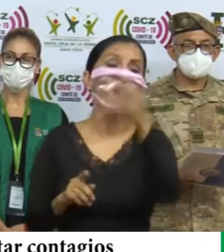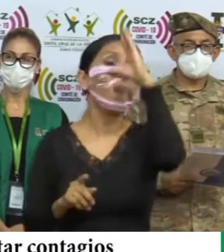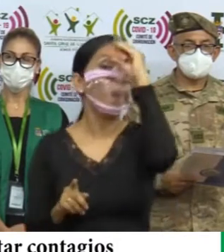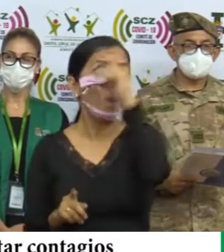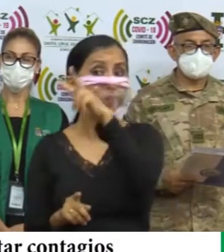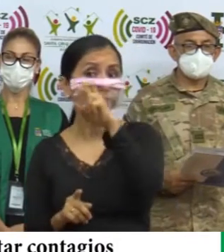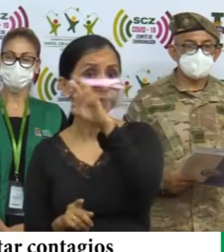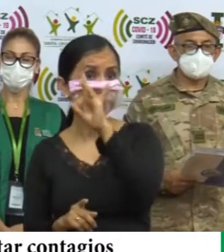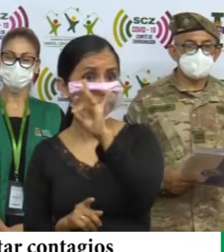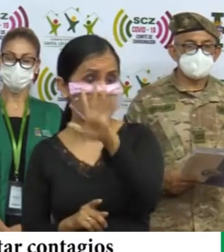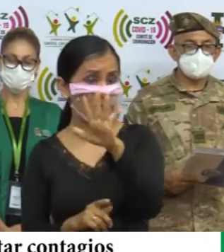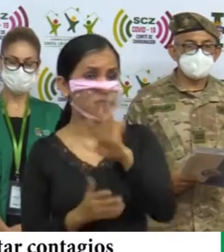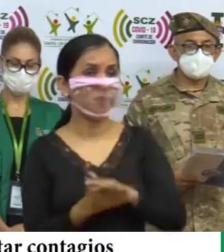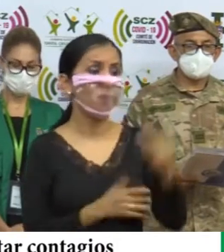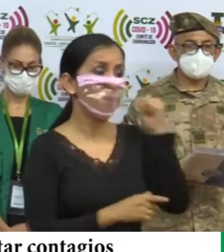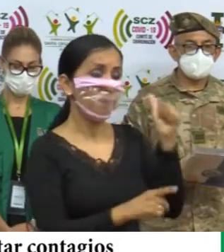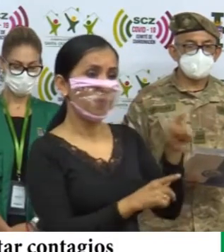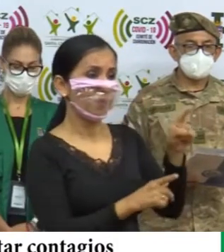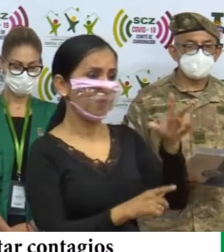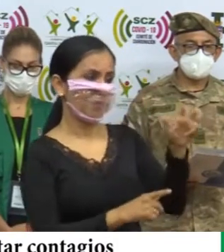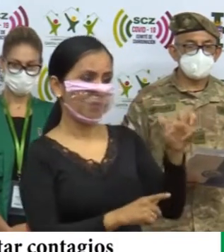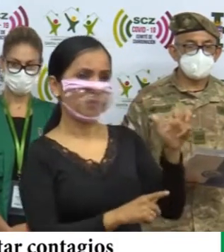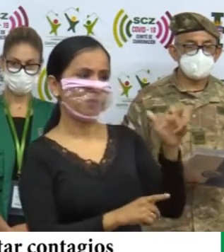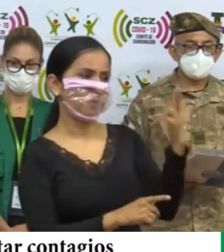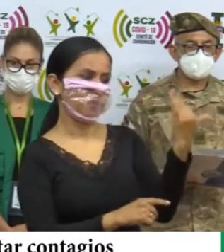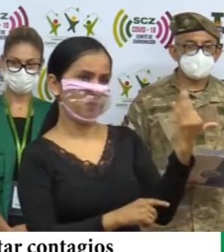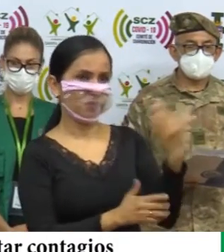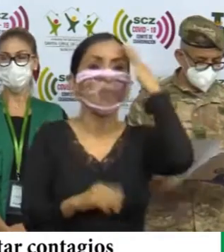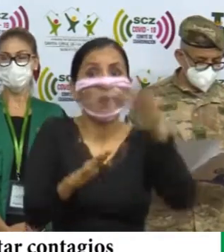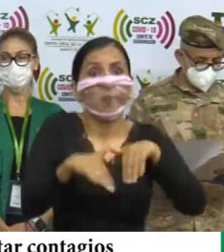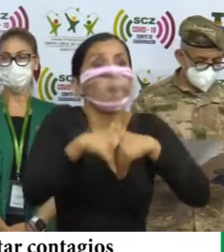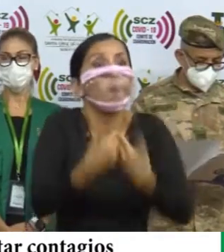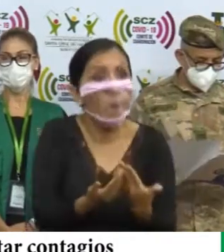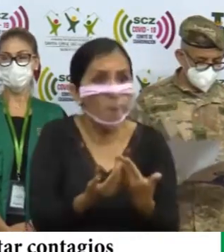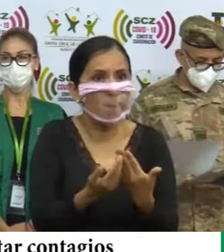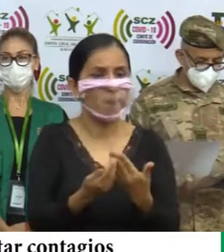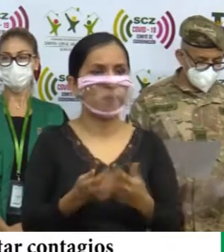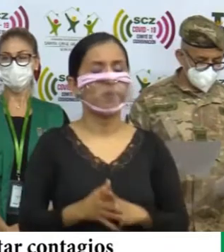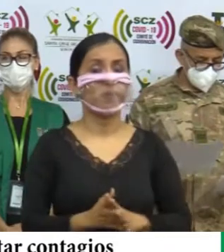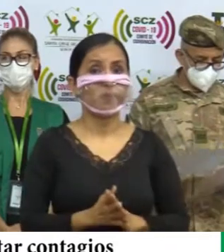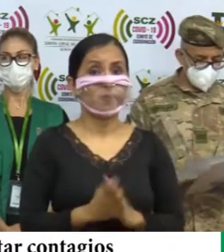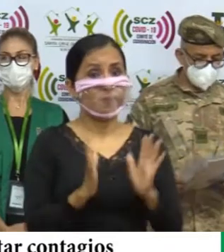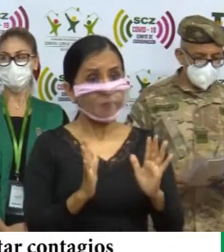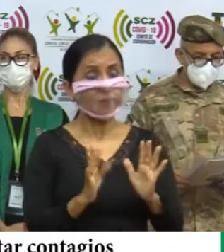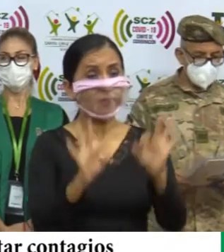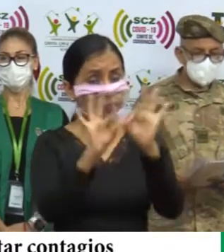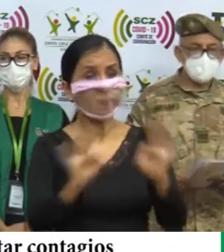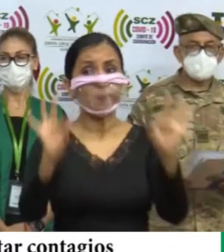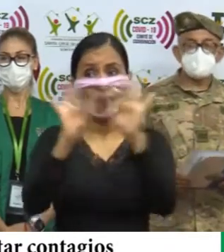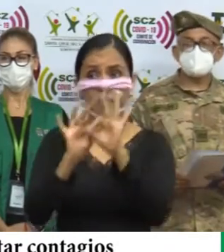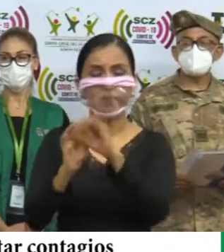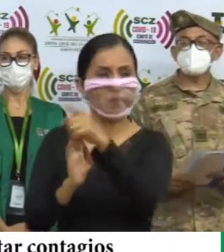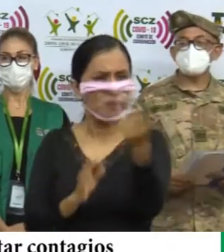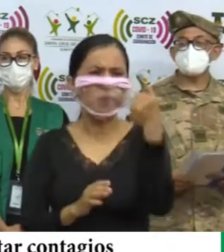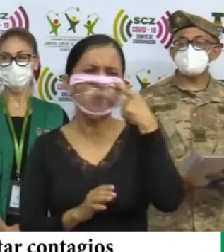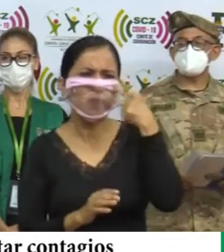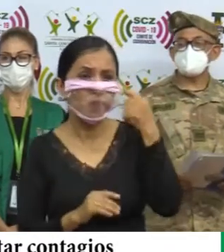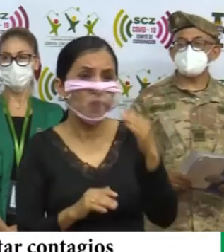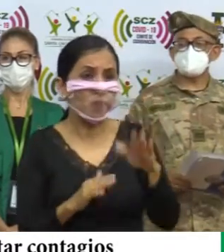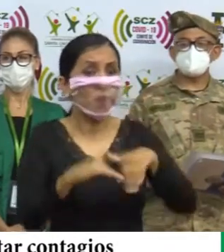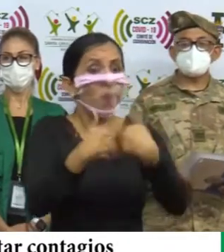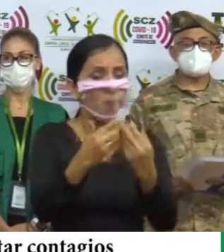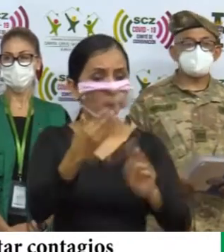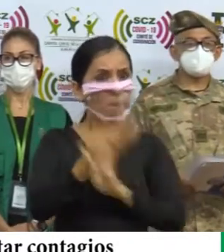varones 285 y mujeres 315 es importante que conozcan cómo